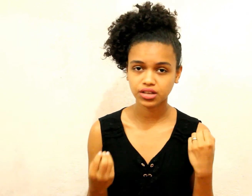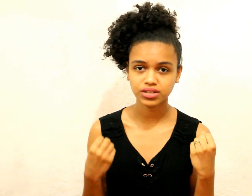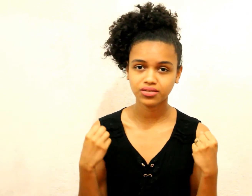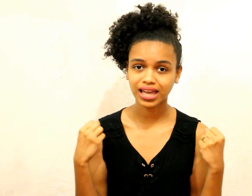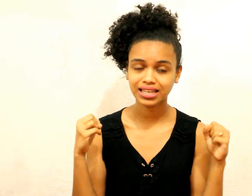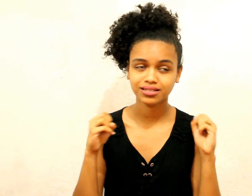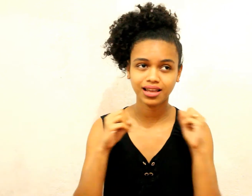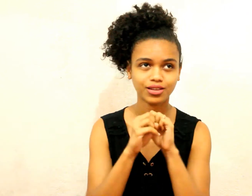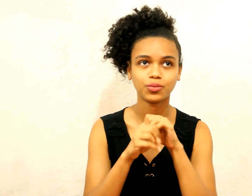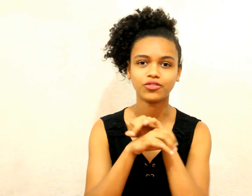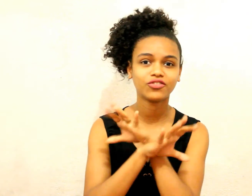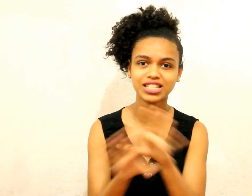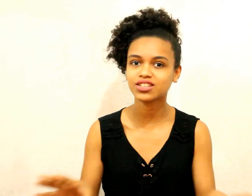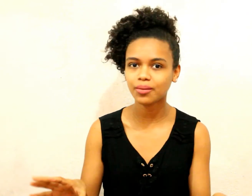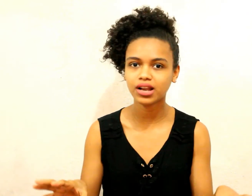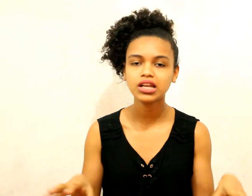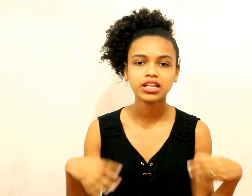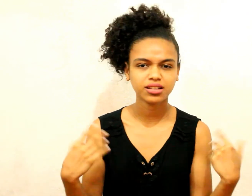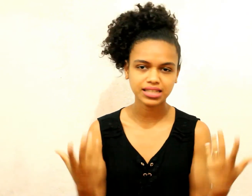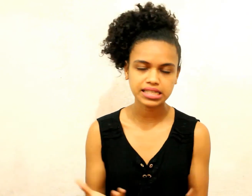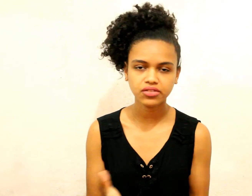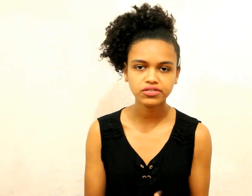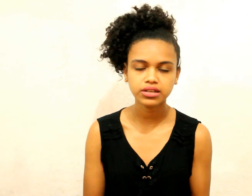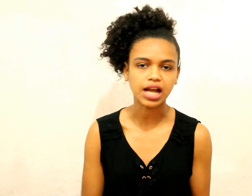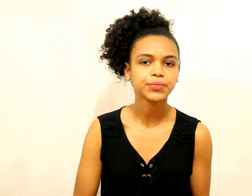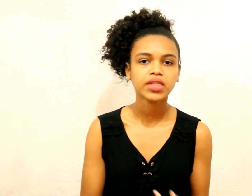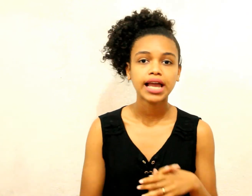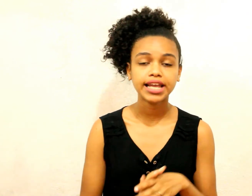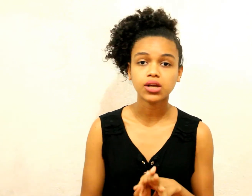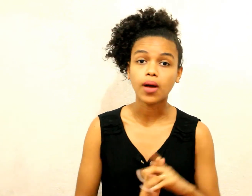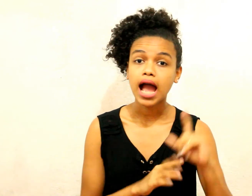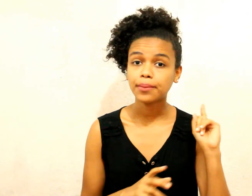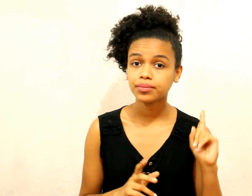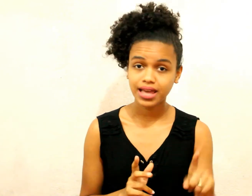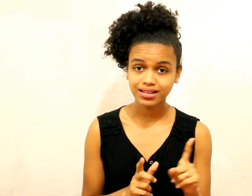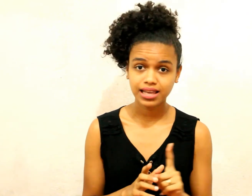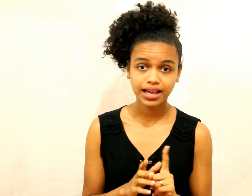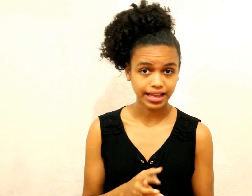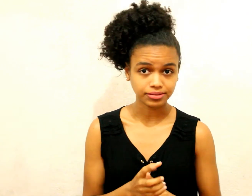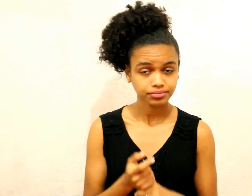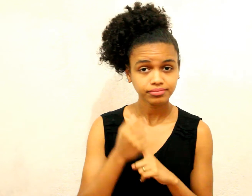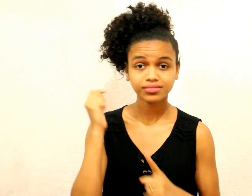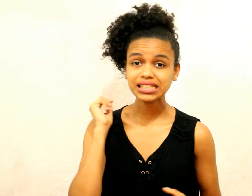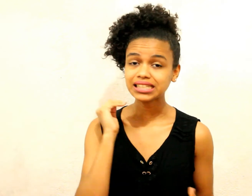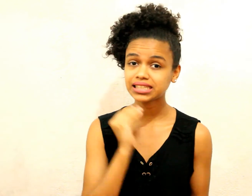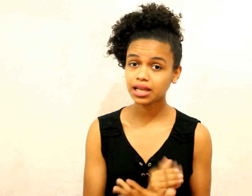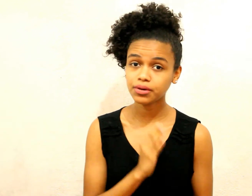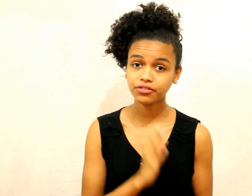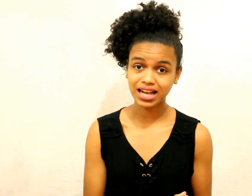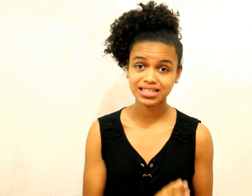Que você vai, tipo, fazer o seu cabelo E eu tô certeza que vai funcionar Então, a primeira dica é Sempre faça